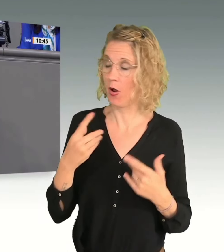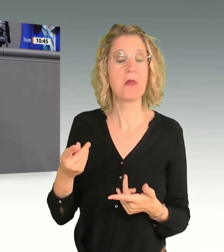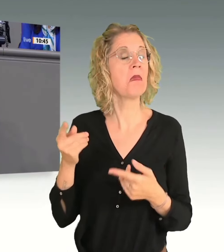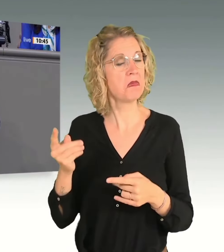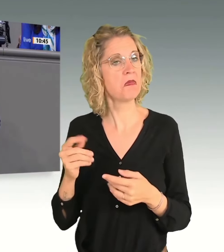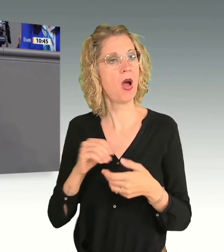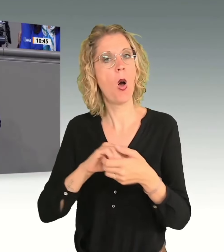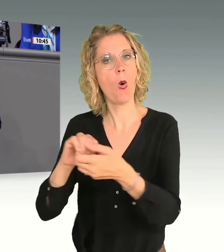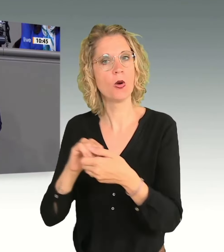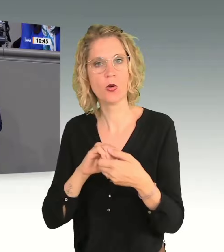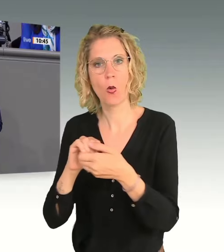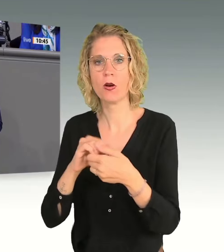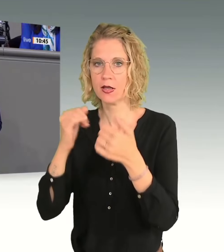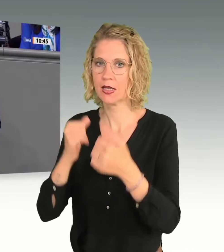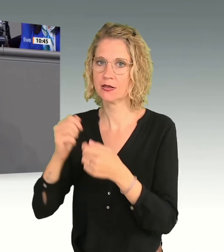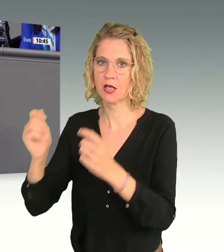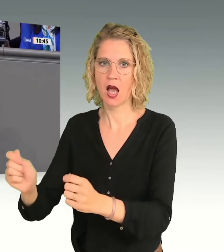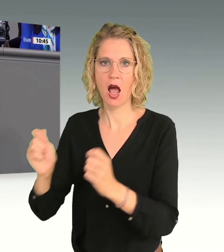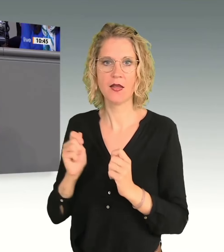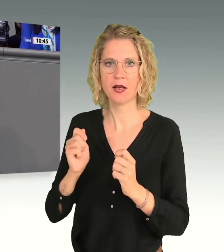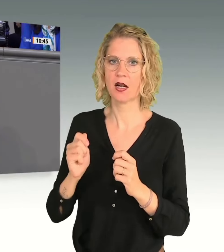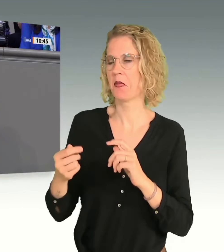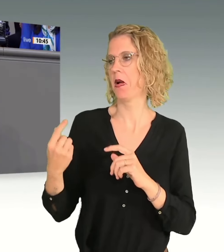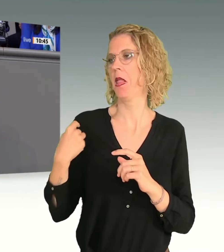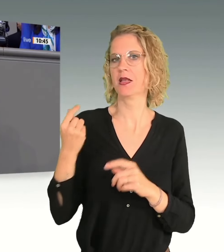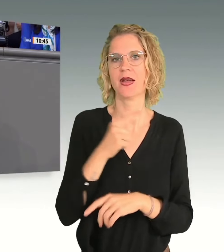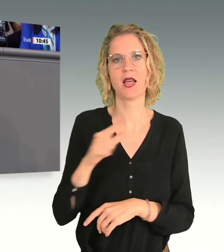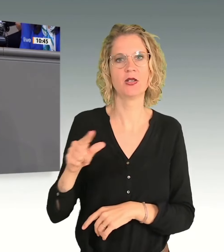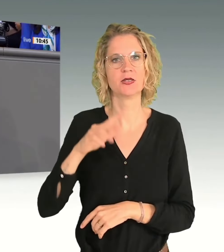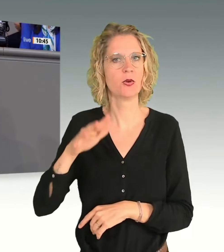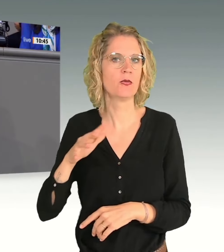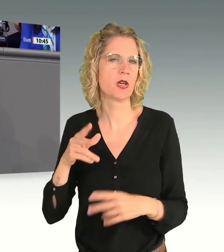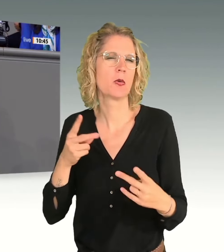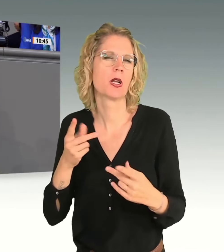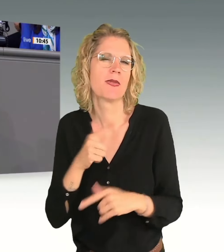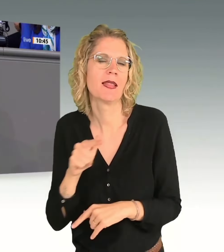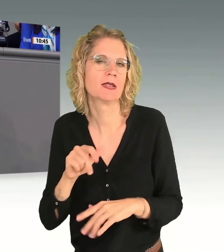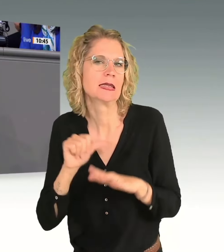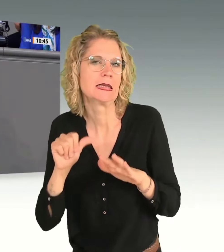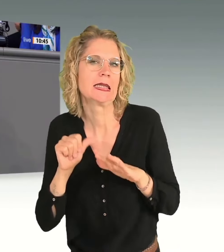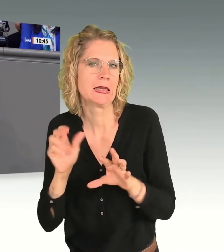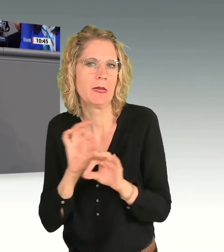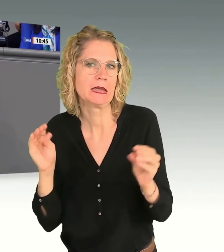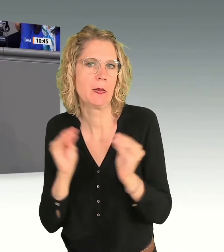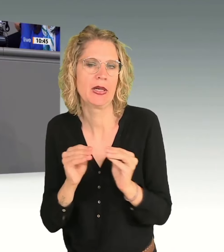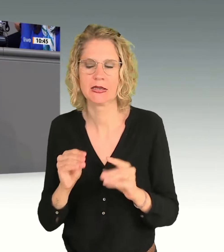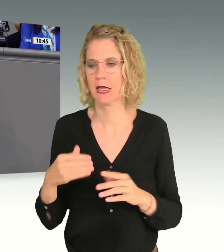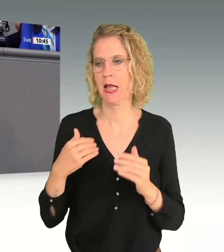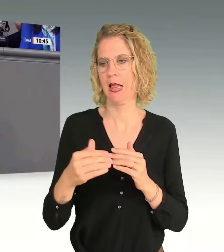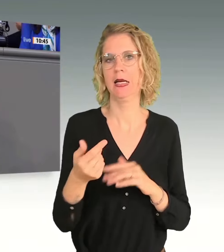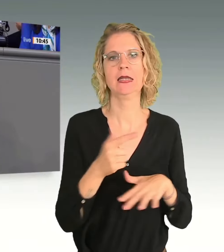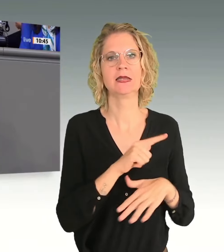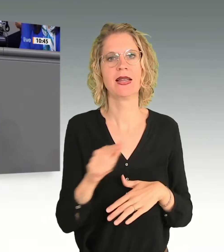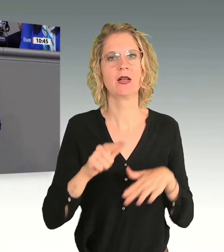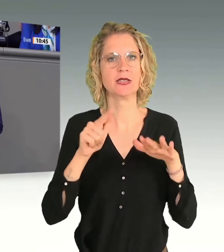wenn er, sagen wir mal, oder 2016 sehr viel besser angebracht gewesen wäre. 2017, als mit der